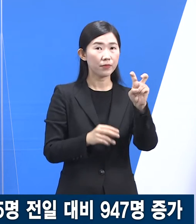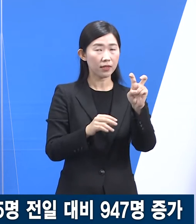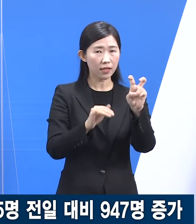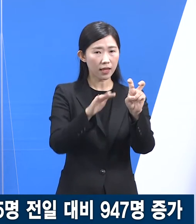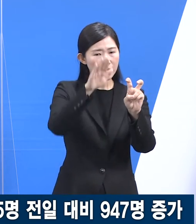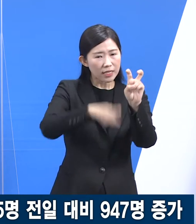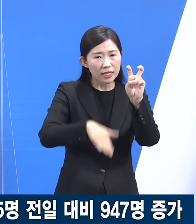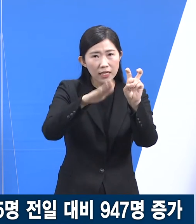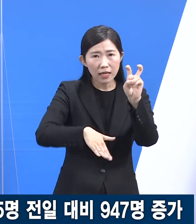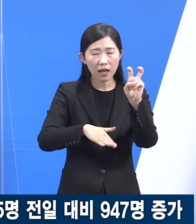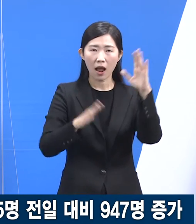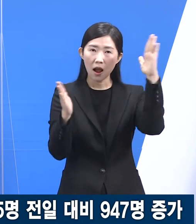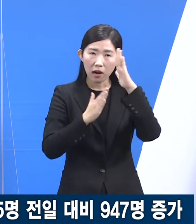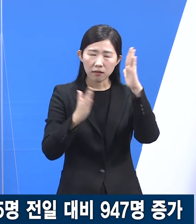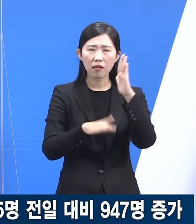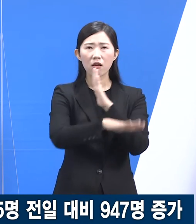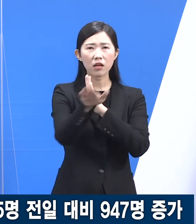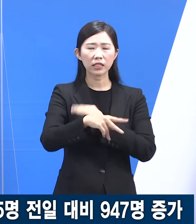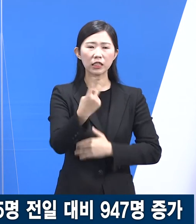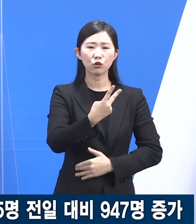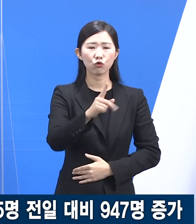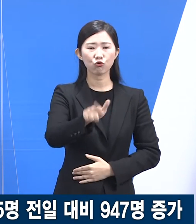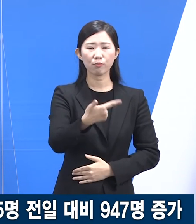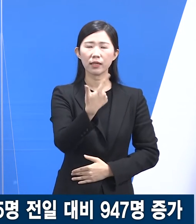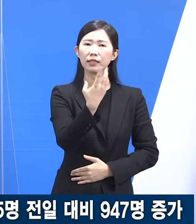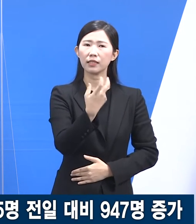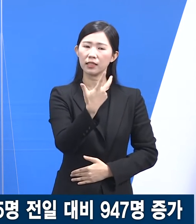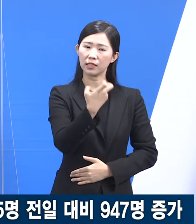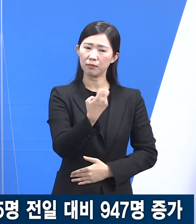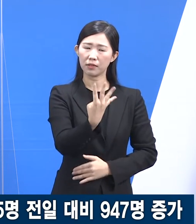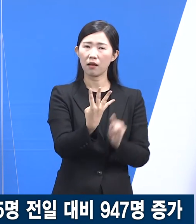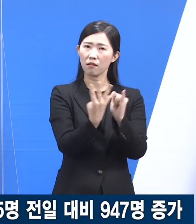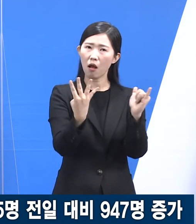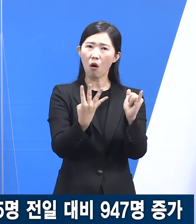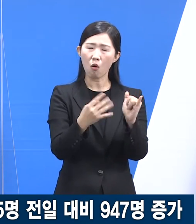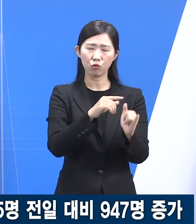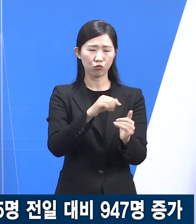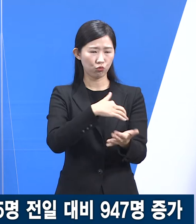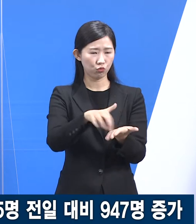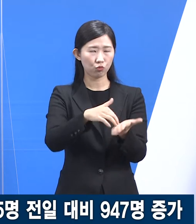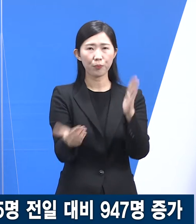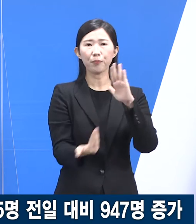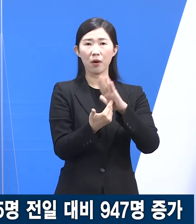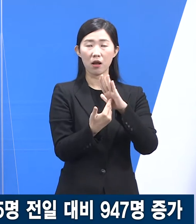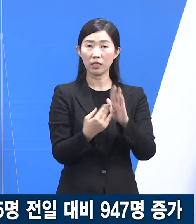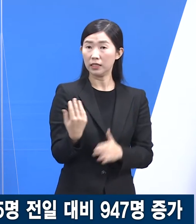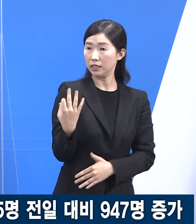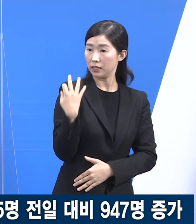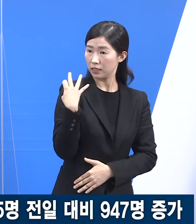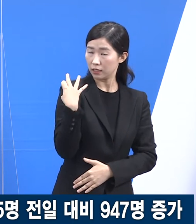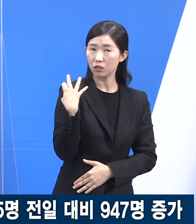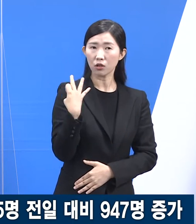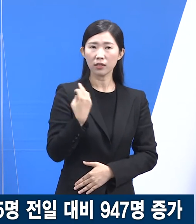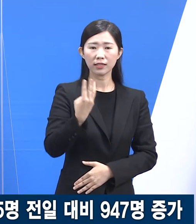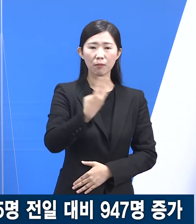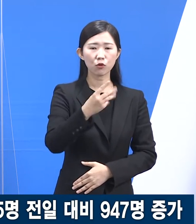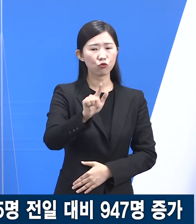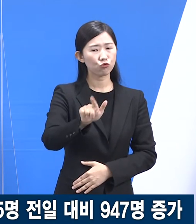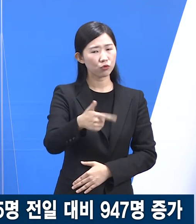2673명으로 가장 높게 나타났습니다. 이는 전주 3061명 대비